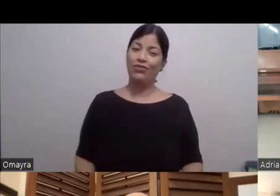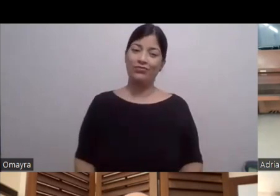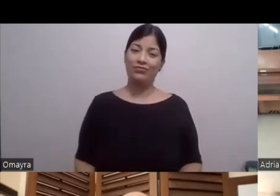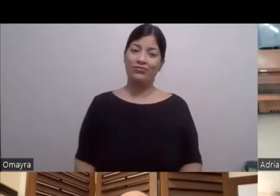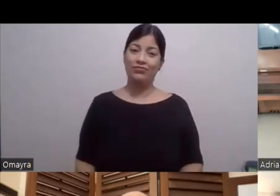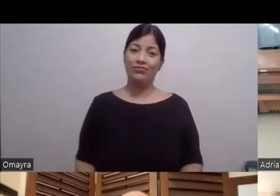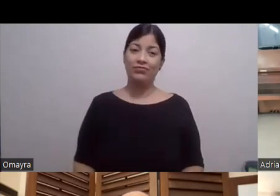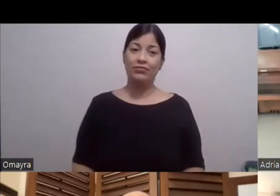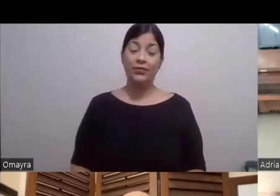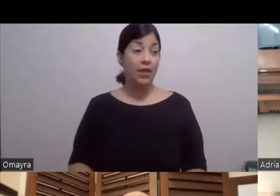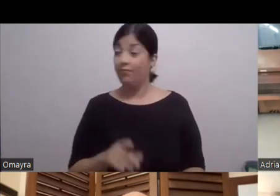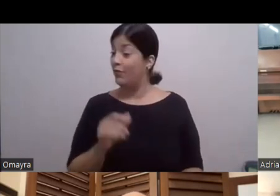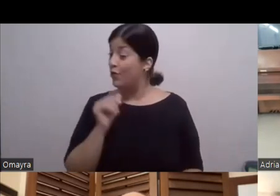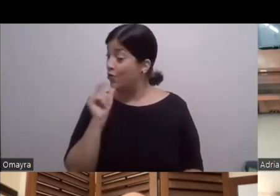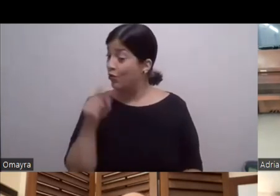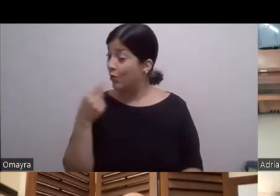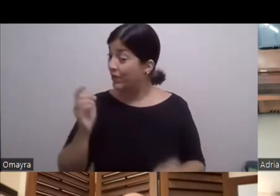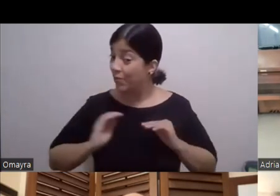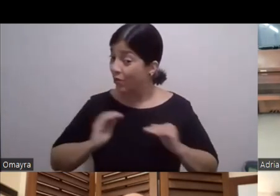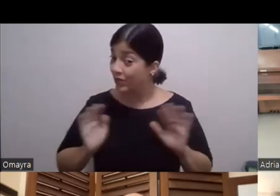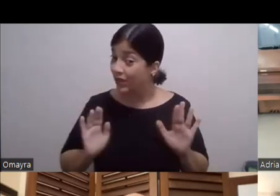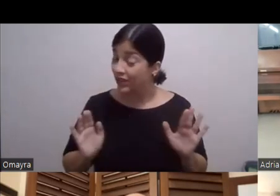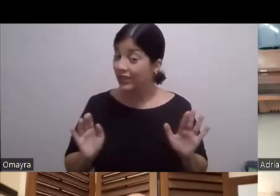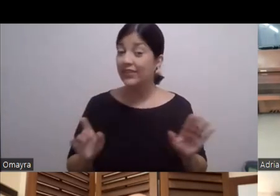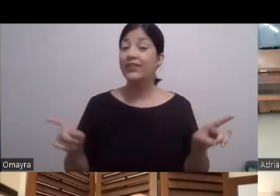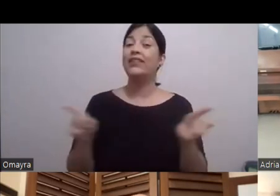deporte Él está centrado En otro lado También